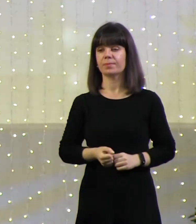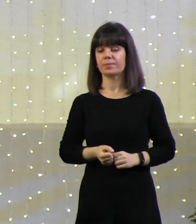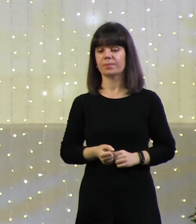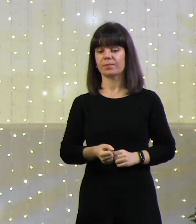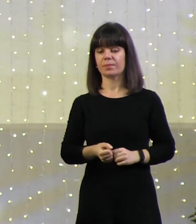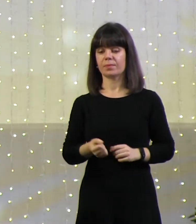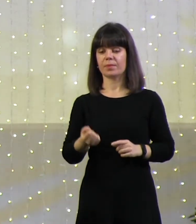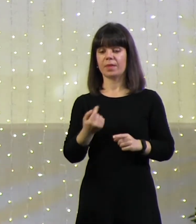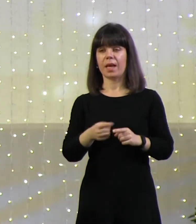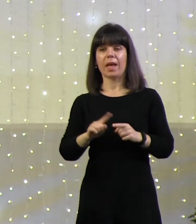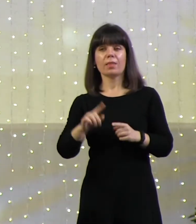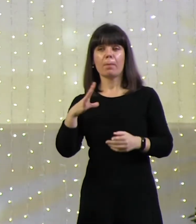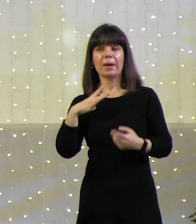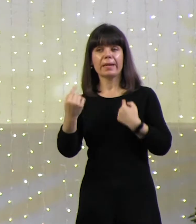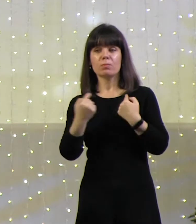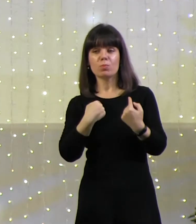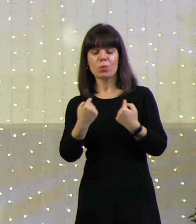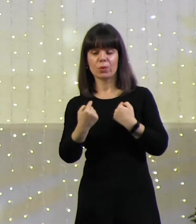Это были муки.